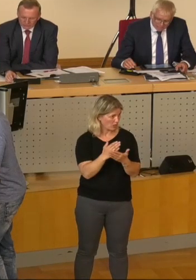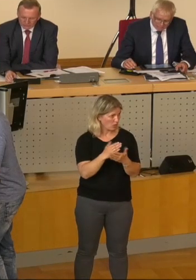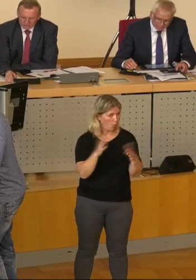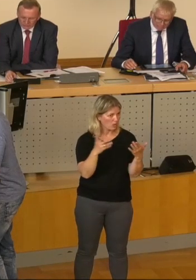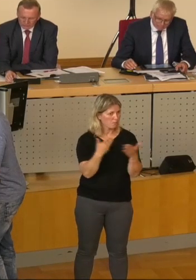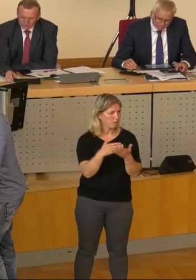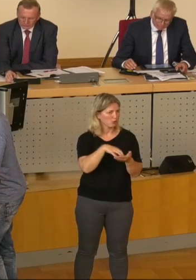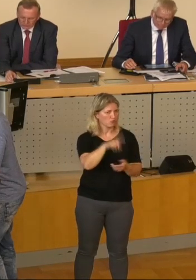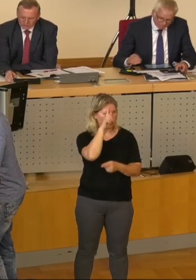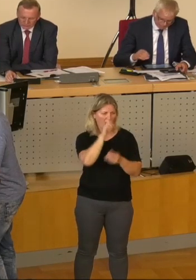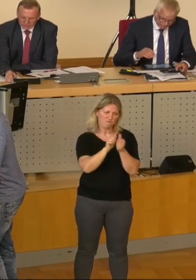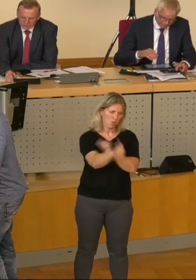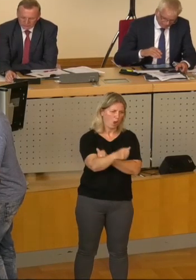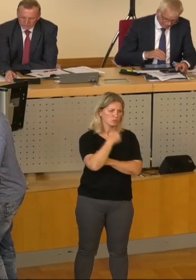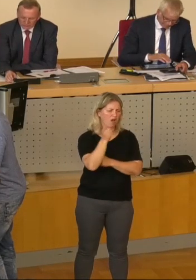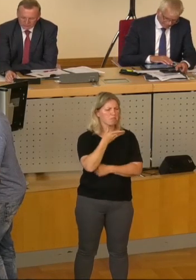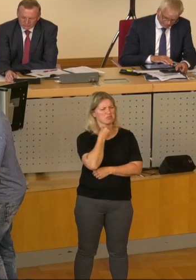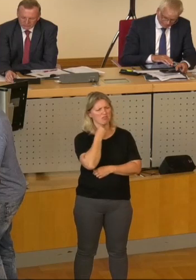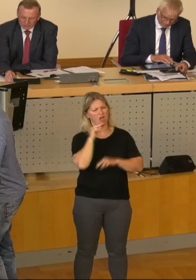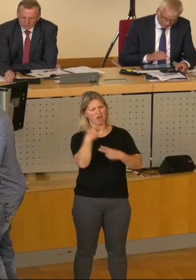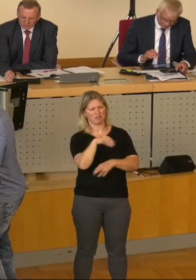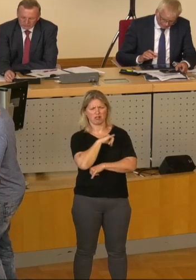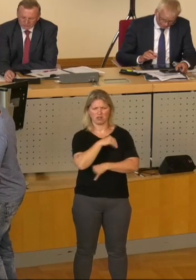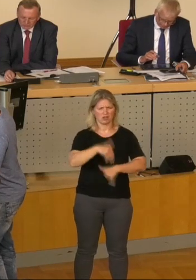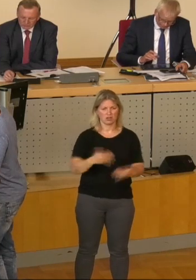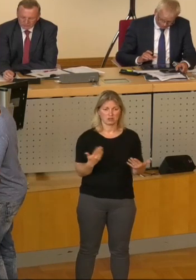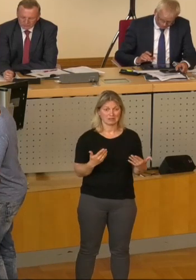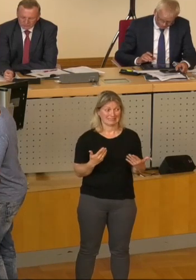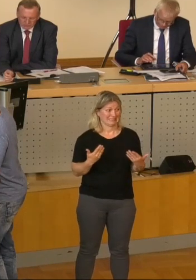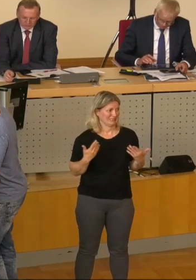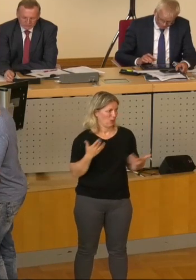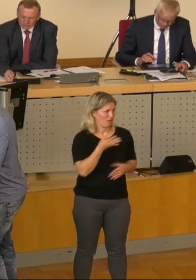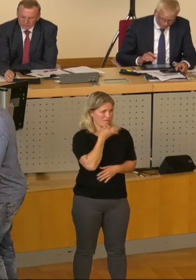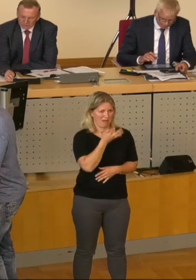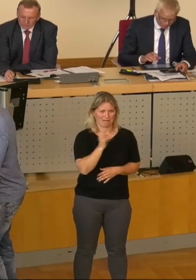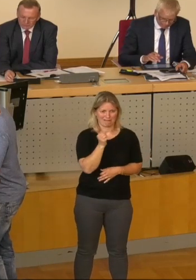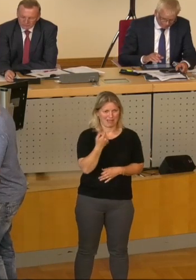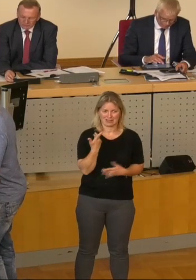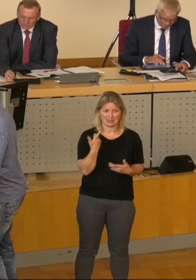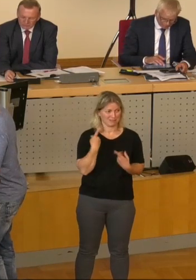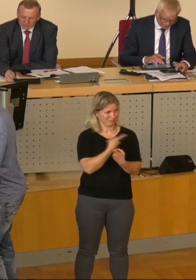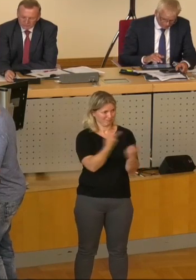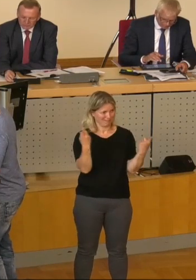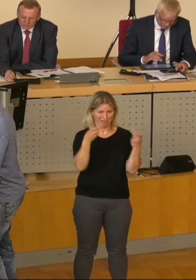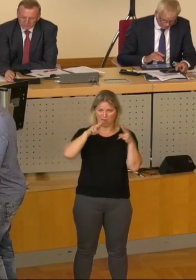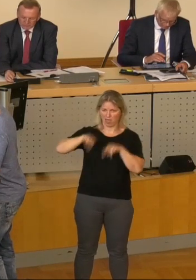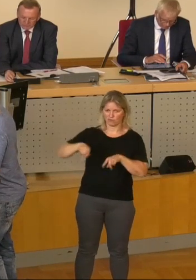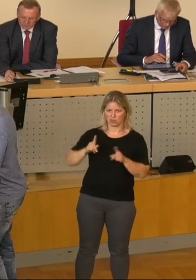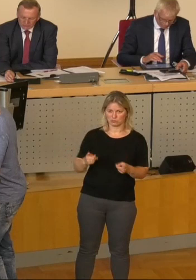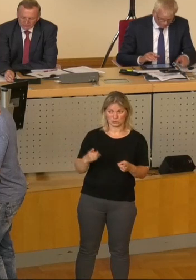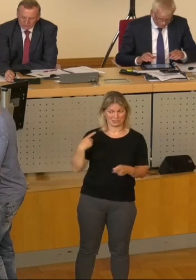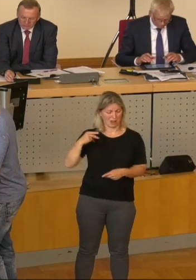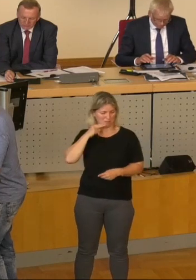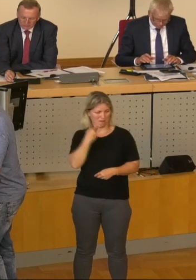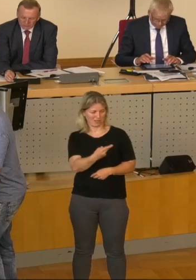vornherein, nein, es besteht kein Bedarf an einer Wiedererrichtung? Also, wie gesagt, die Frage muss Ihnen der Stadtrat, die Damen und Herren vor Ihnen beantworten, die kann ich Ihnen nicht